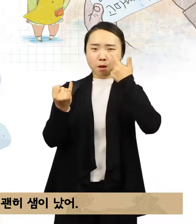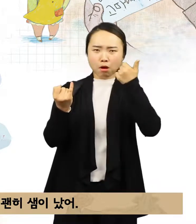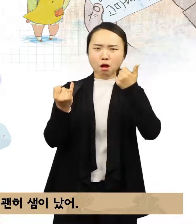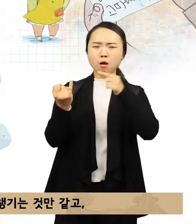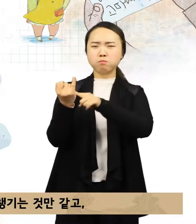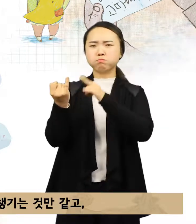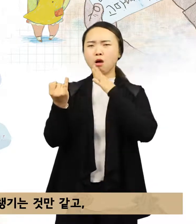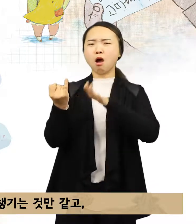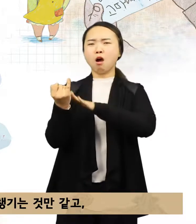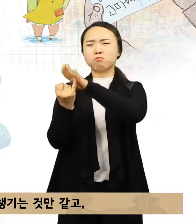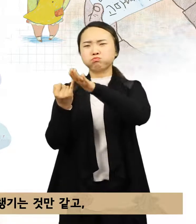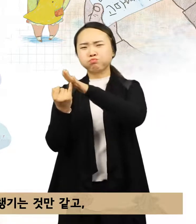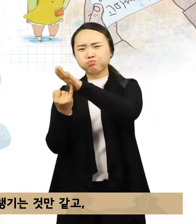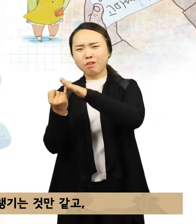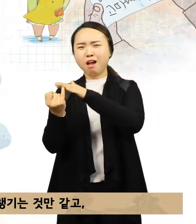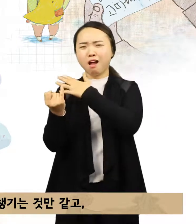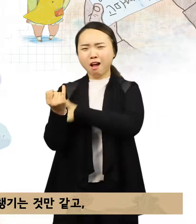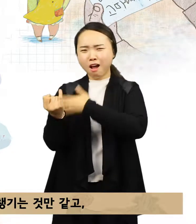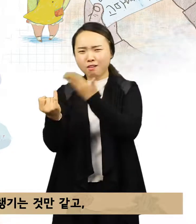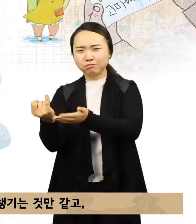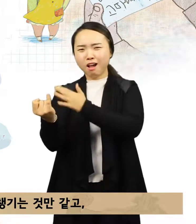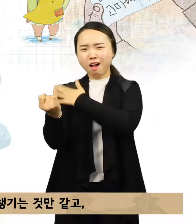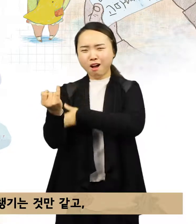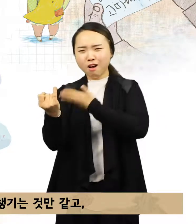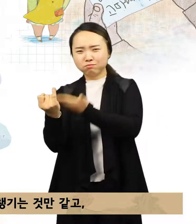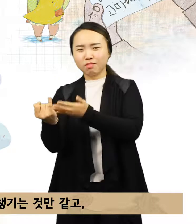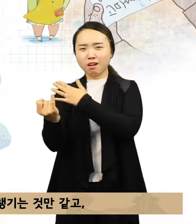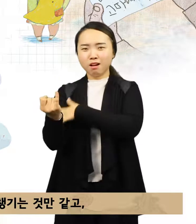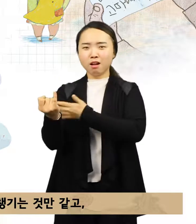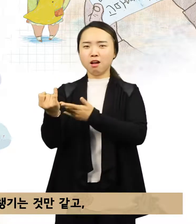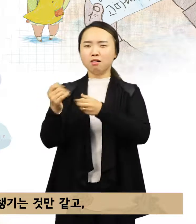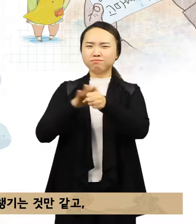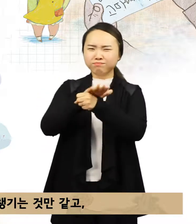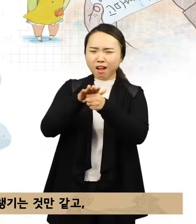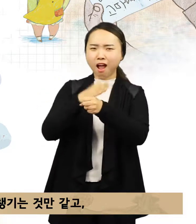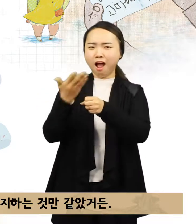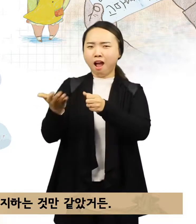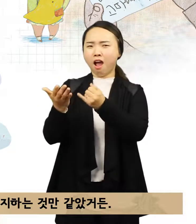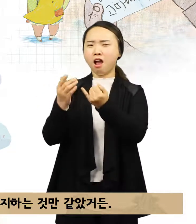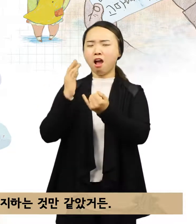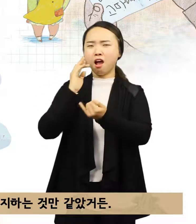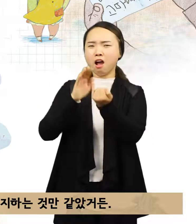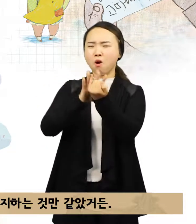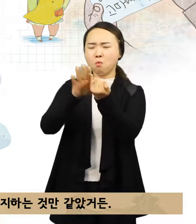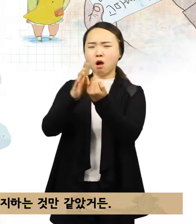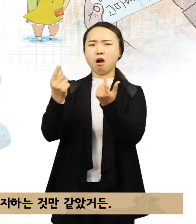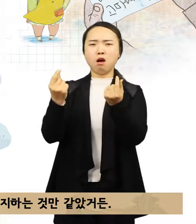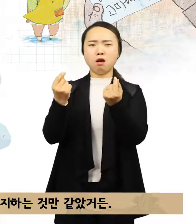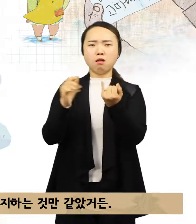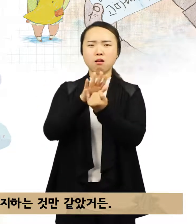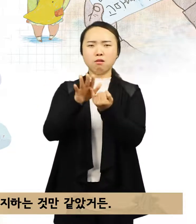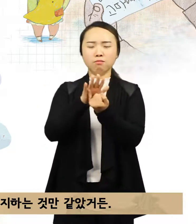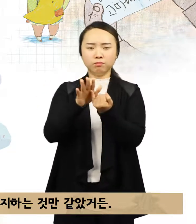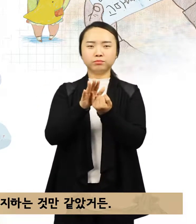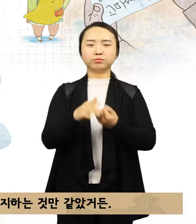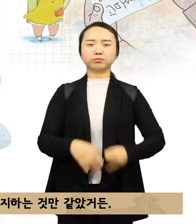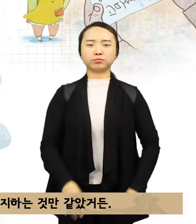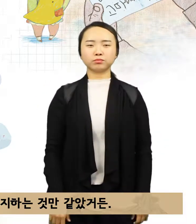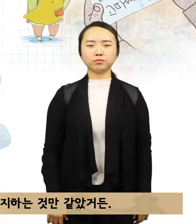엄마와 아빠는 연우만 챙기는 것 같고, 왠지 엄마, 아빠 사랑을 독차지하는 것만